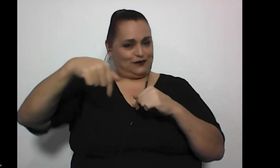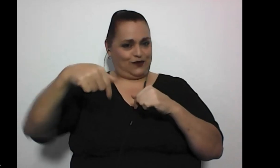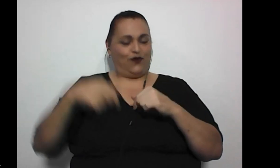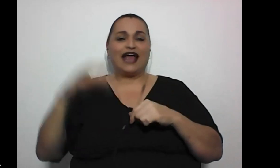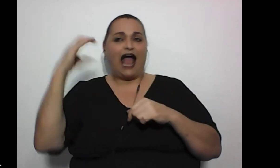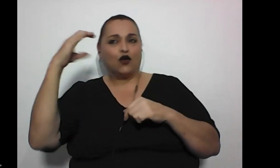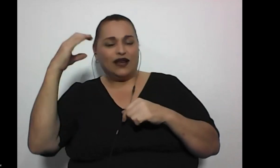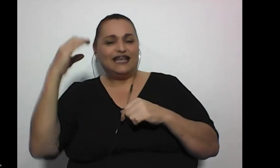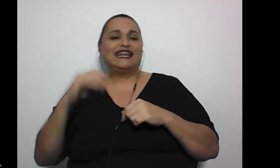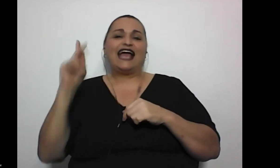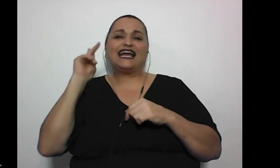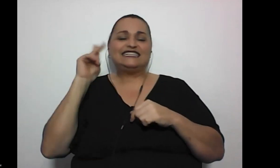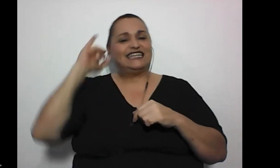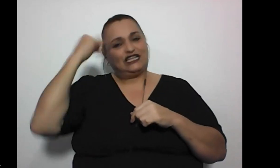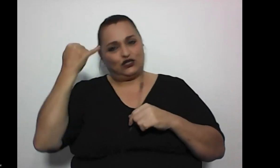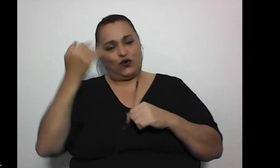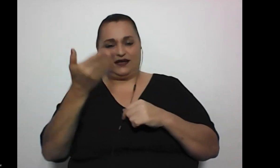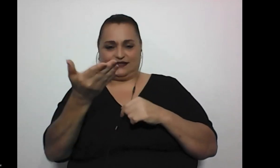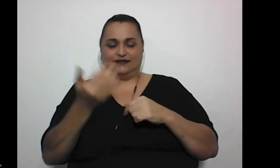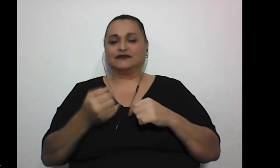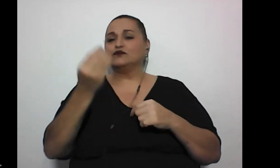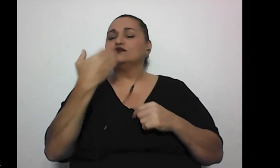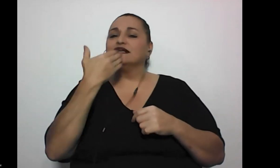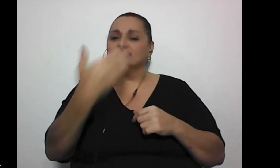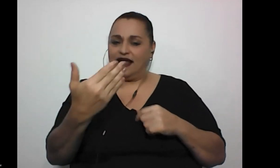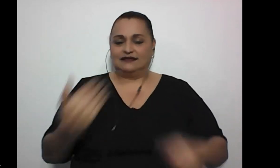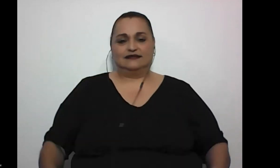Carolina, Christel y Joyce. Muchas gracias.